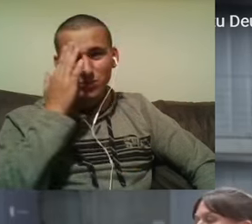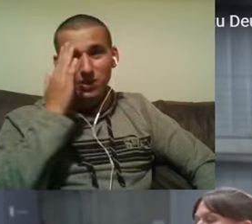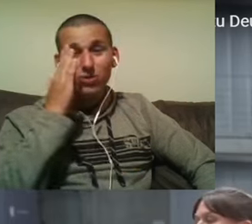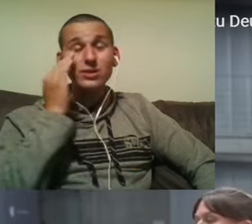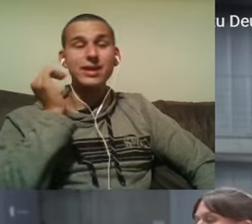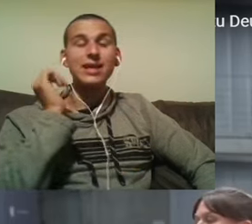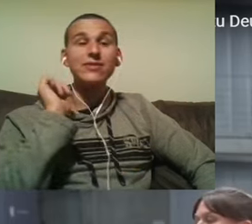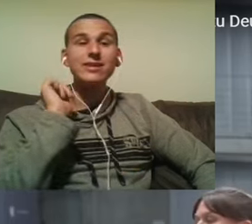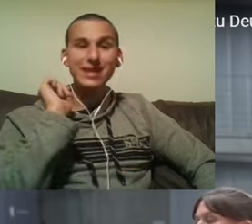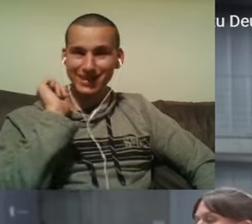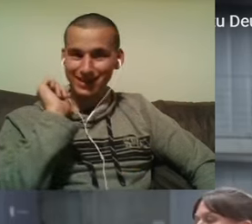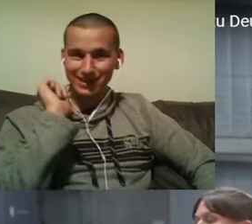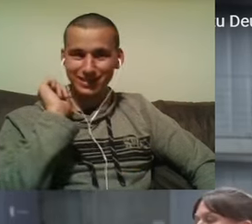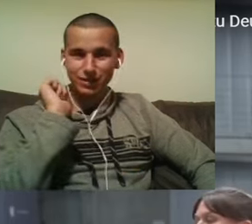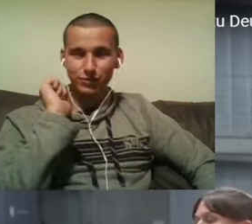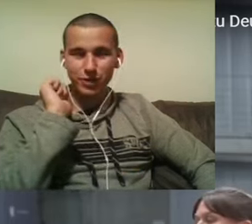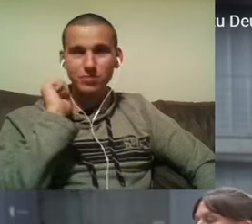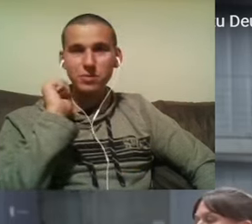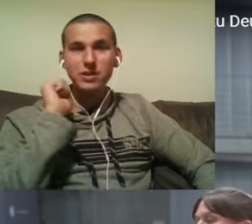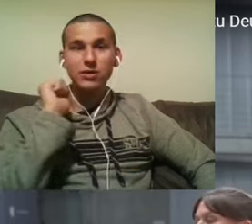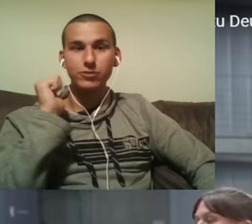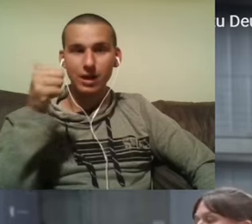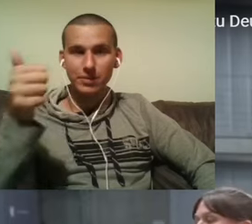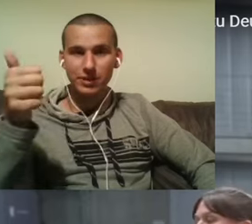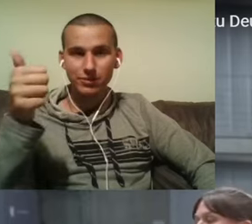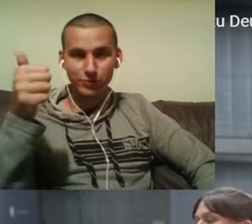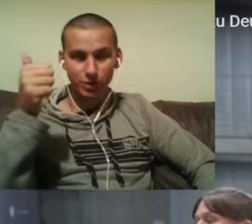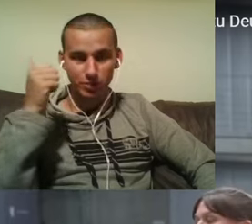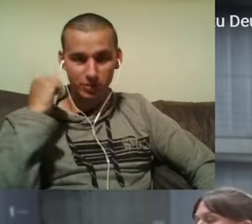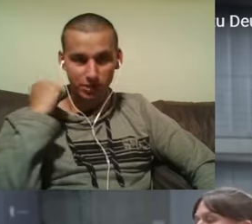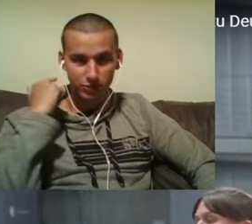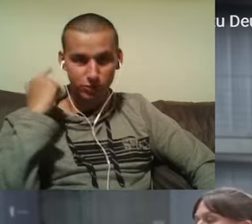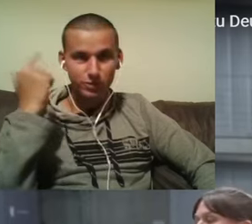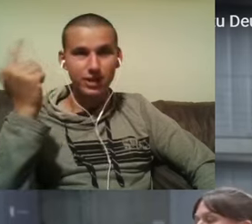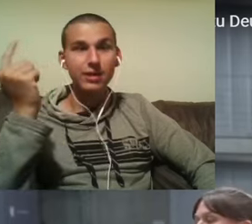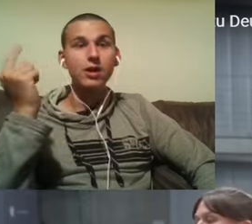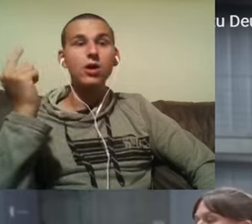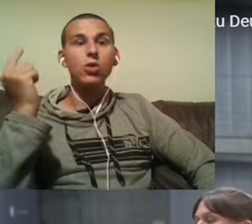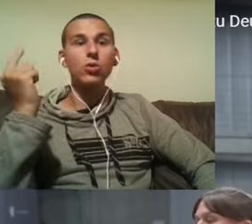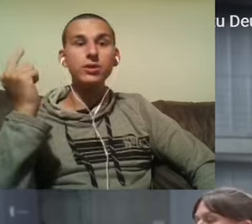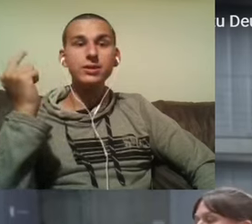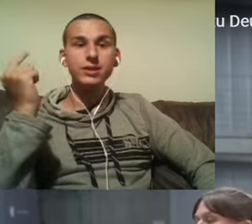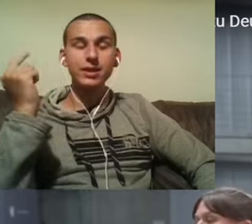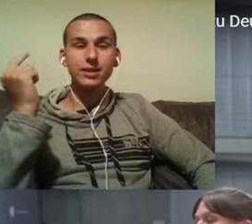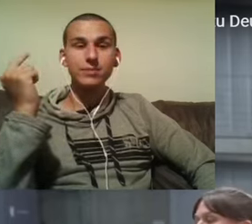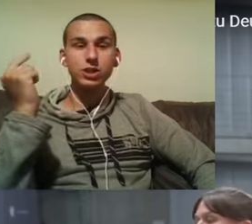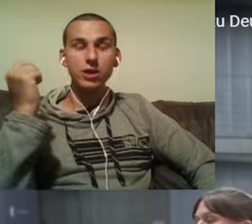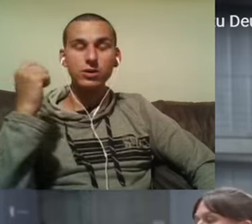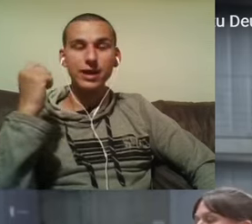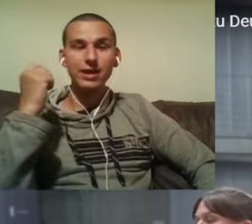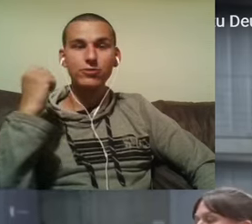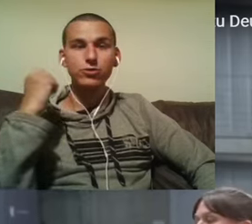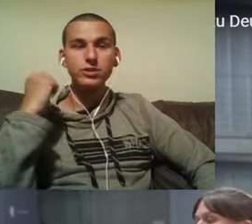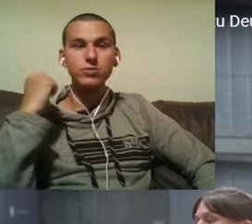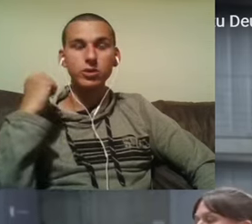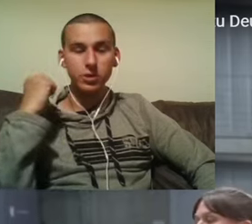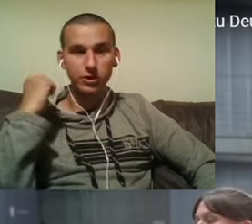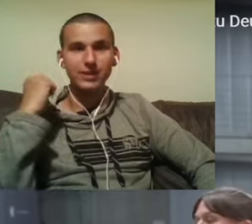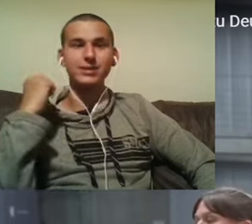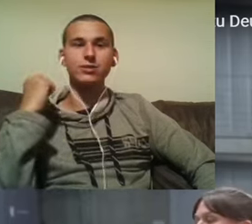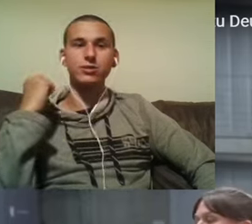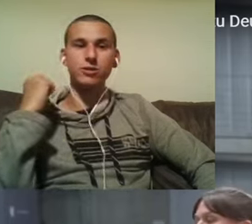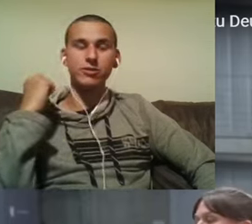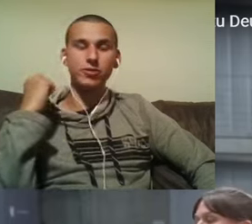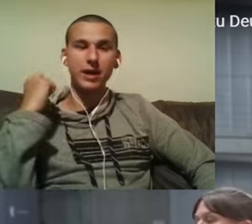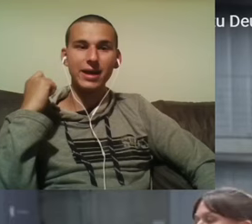Was ist denn heute Abend mit mir los? Ein Hinweis in eigener Sache. Folgt mir bitte auf Rumble, folgt mir bitte auf Odesee und schaut gerne auf unserem